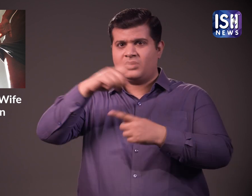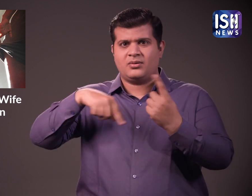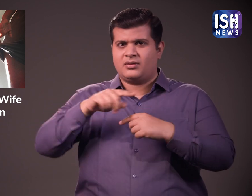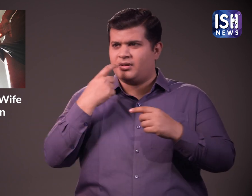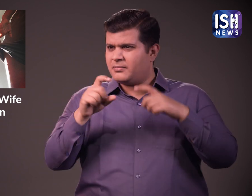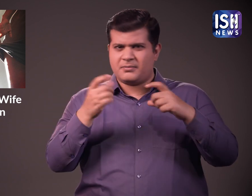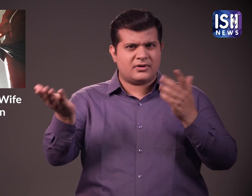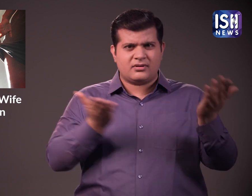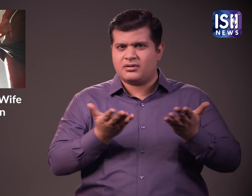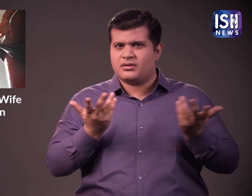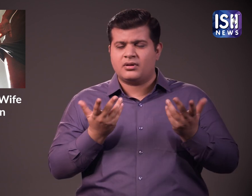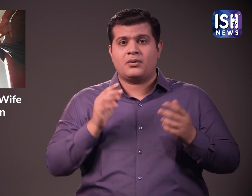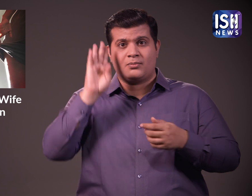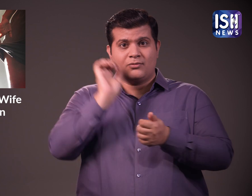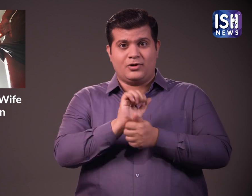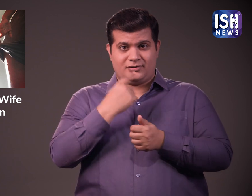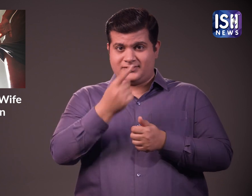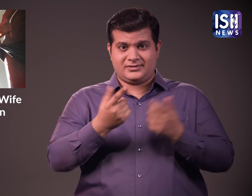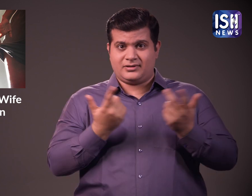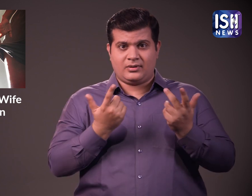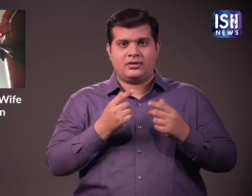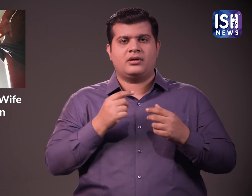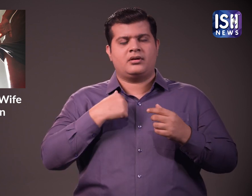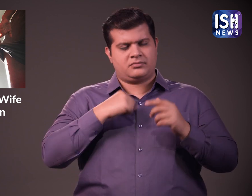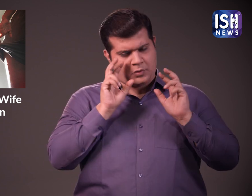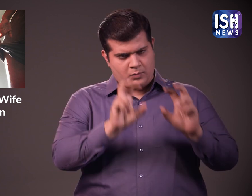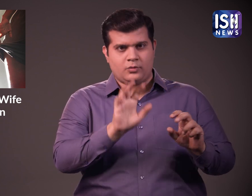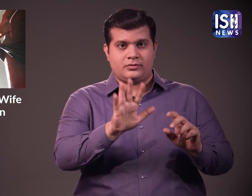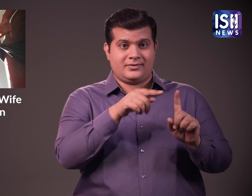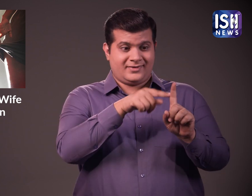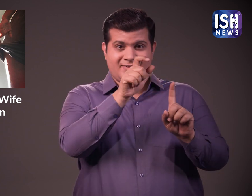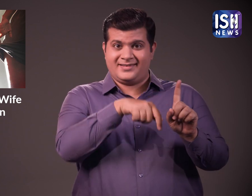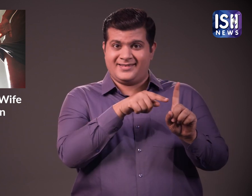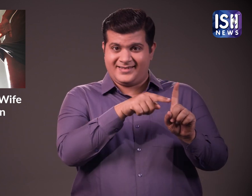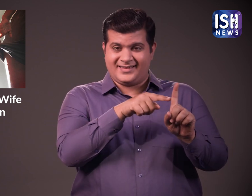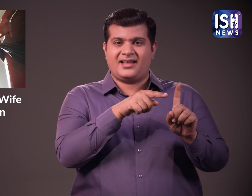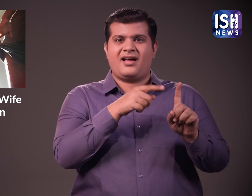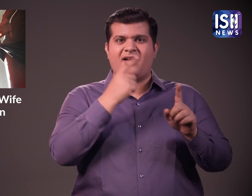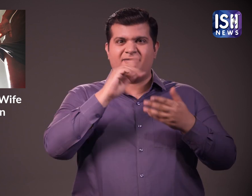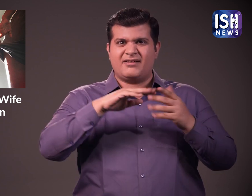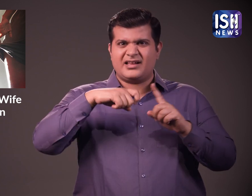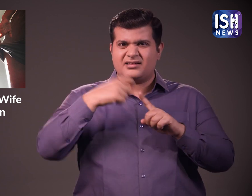के अतिश योक्ति के पावजूद उन्होंने कीर्दी को सुरक्षा प्रदान की है